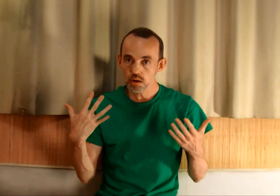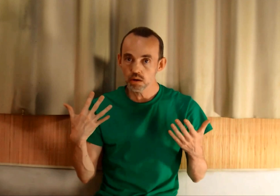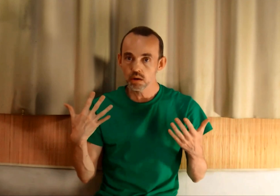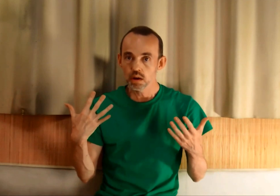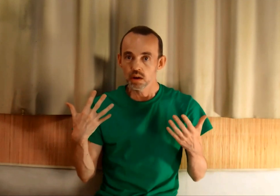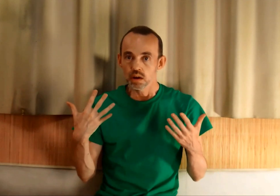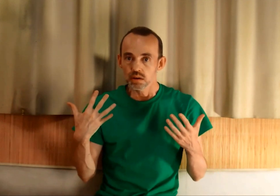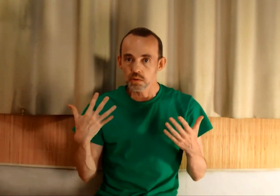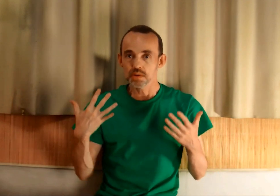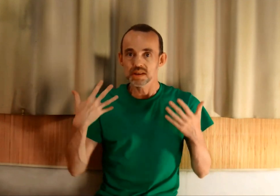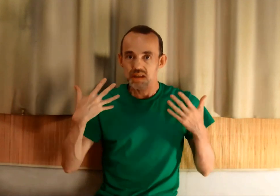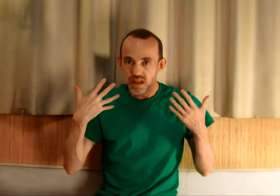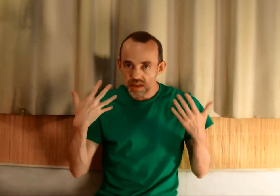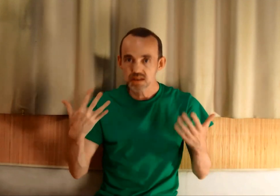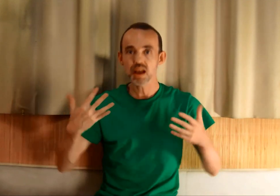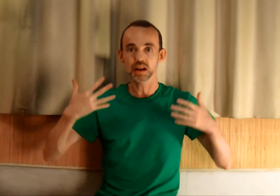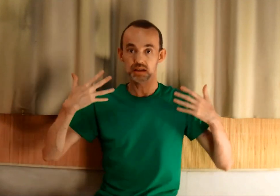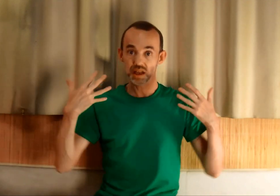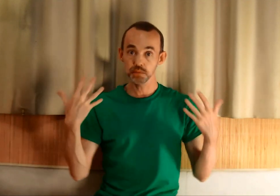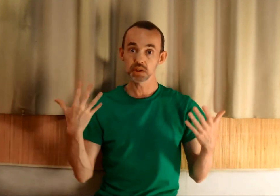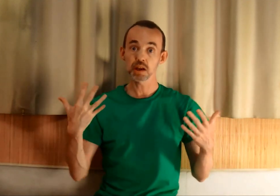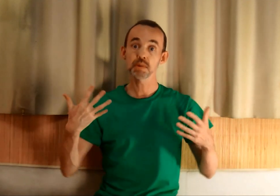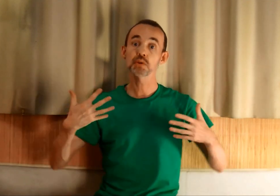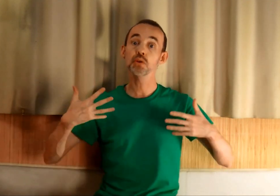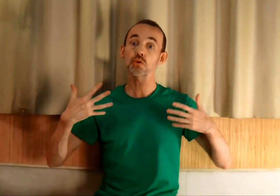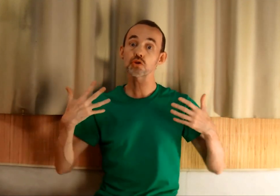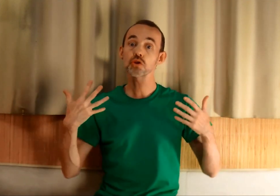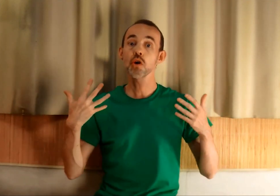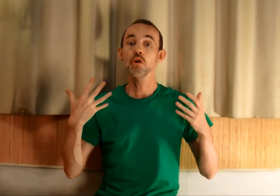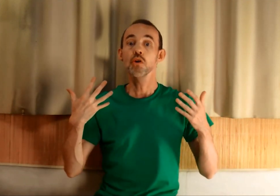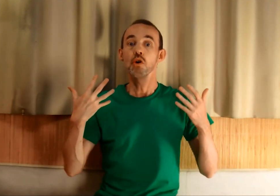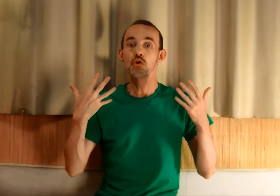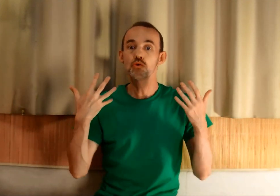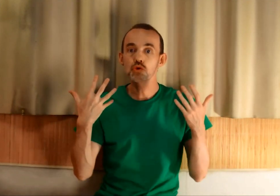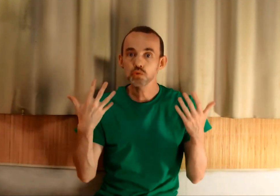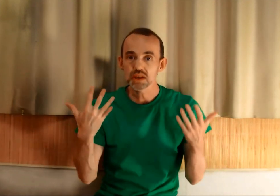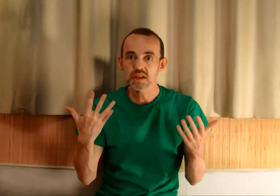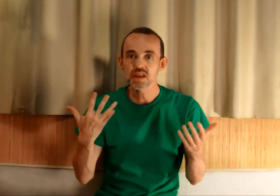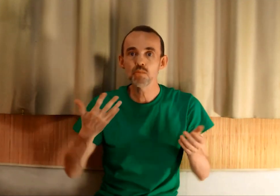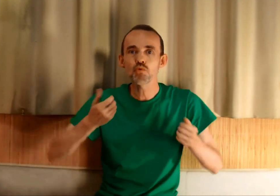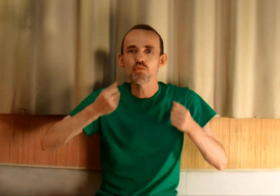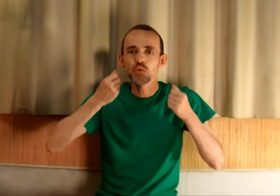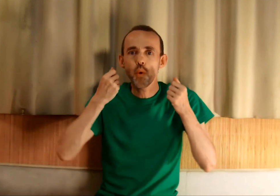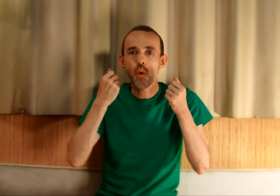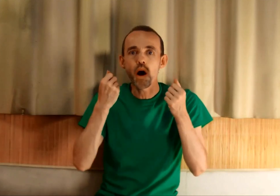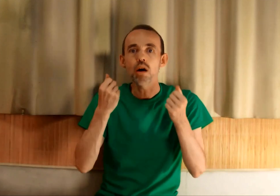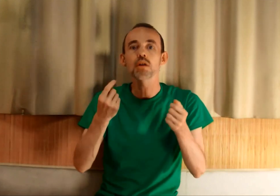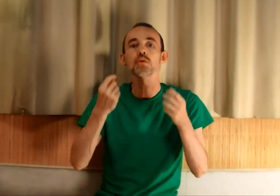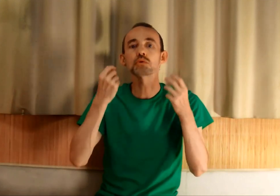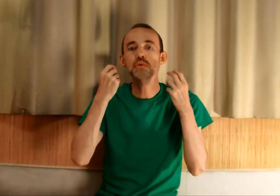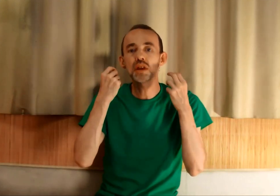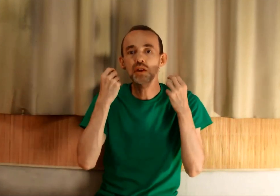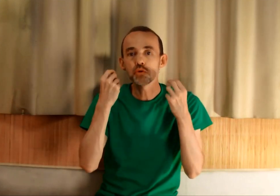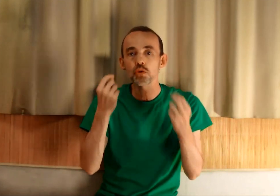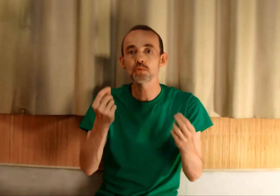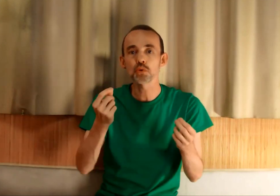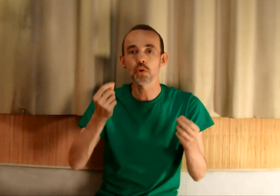que c'est nécessaire d'y revenir parce que tant de gens le sous-estiment ou croient que ce n'est qu'une option.